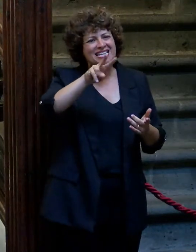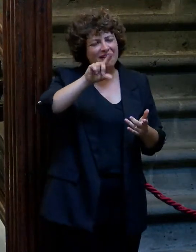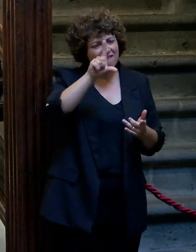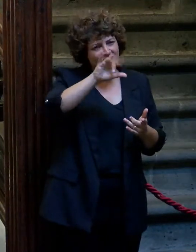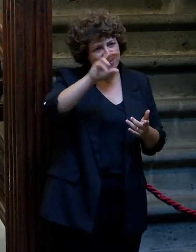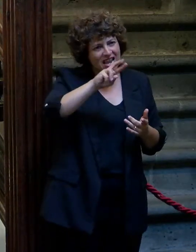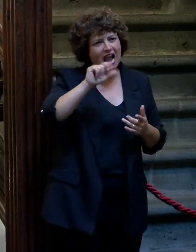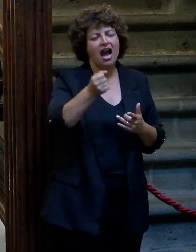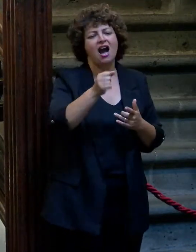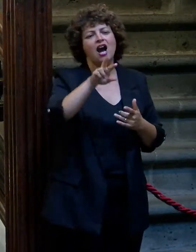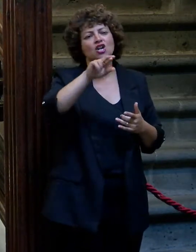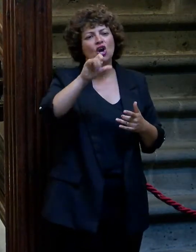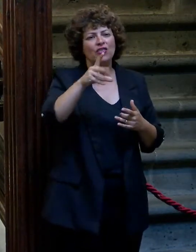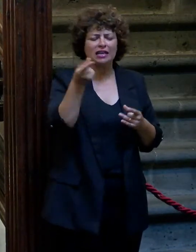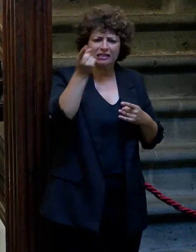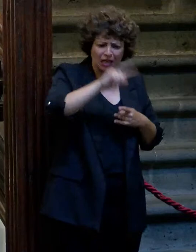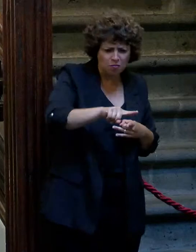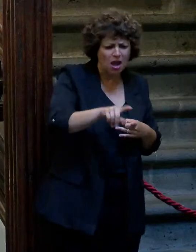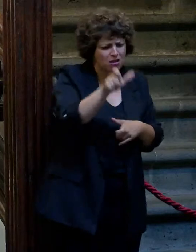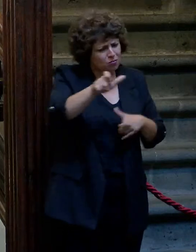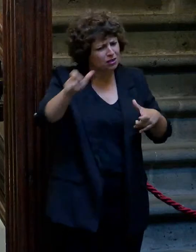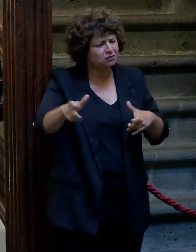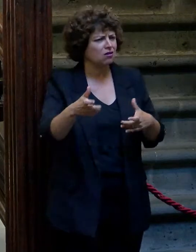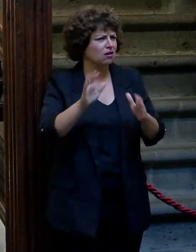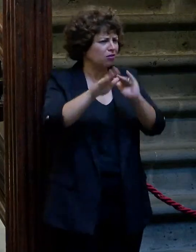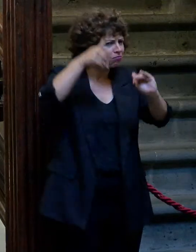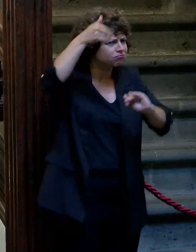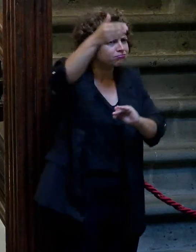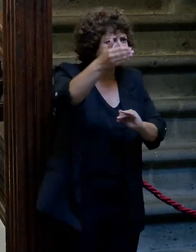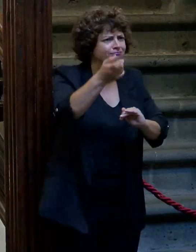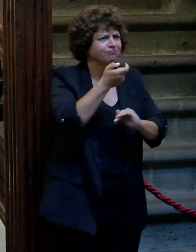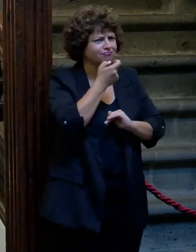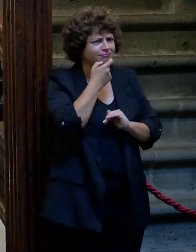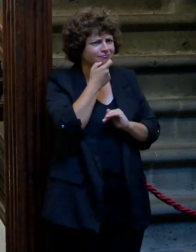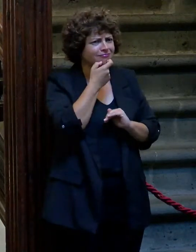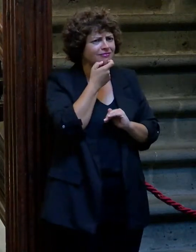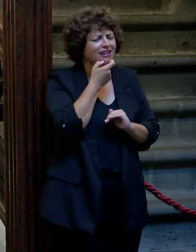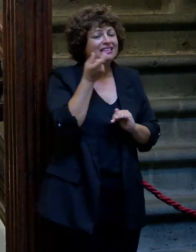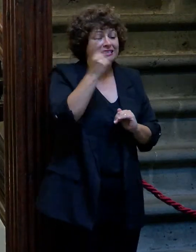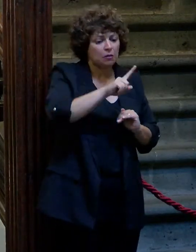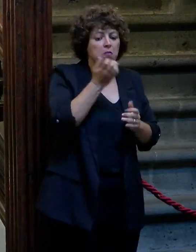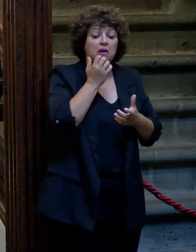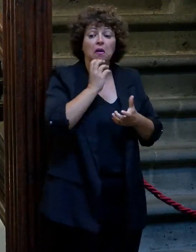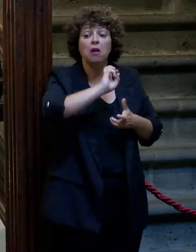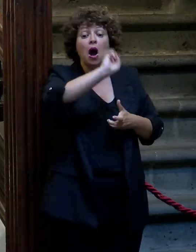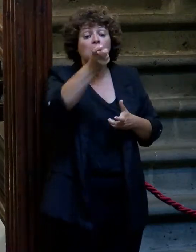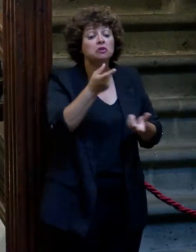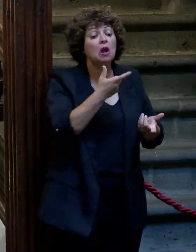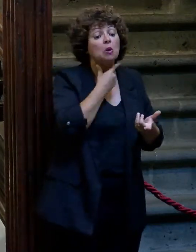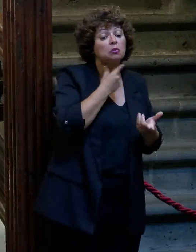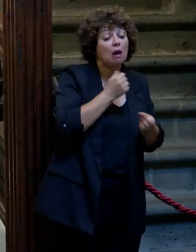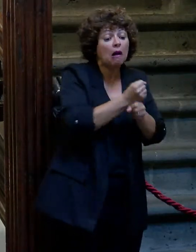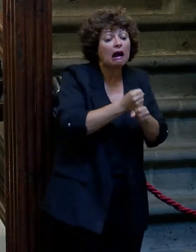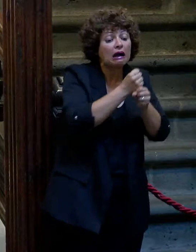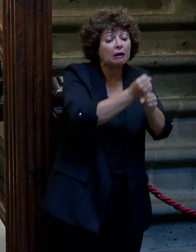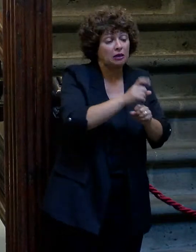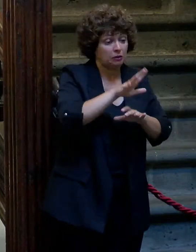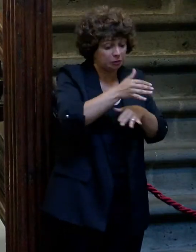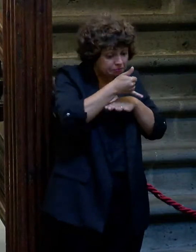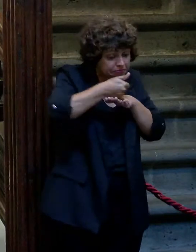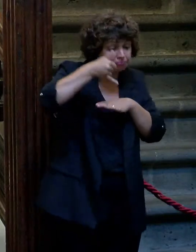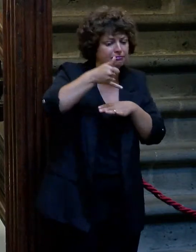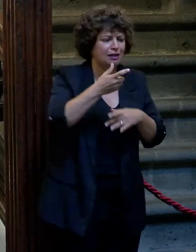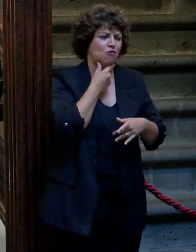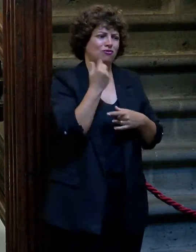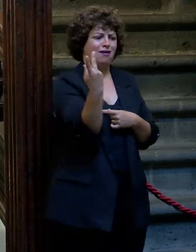a Bruce Sprinting, porque era muy Bruce Sprinting, después vino otro que le gustaba el caballo y entonces como le tomaba heroína le gustaban los